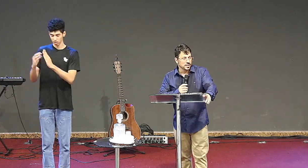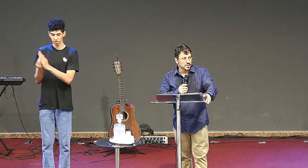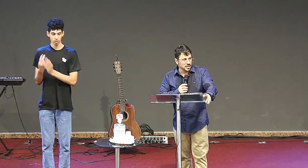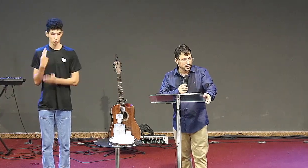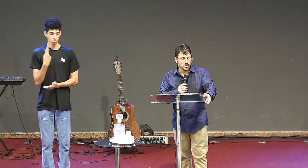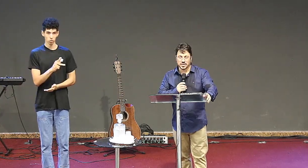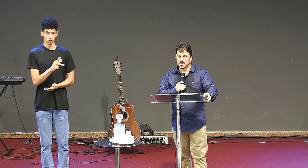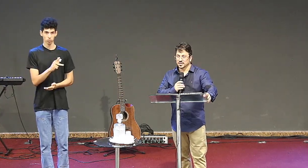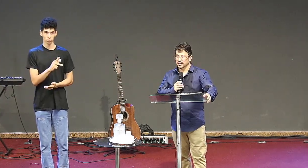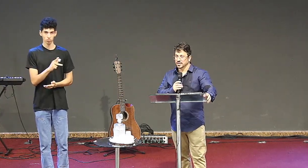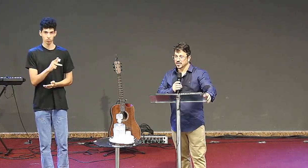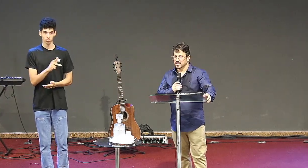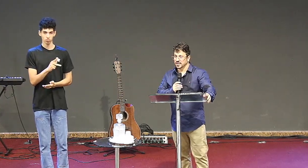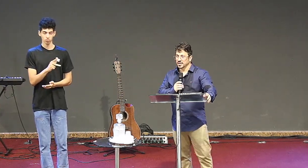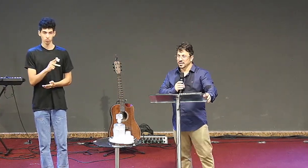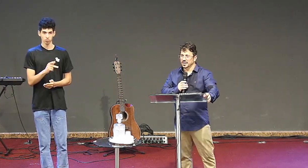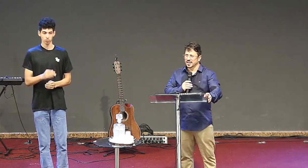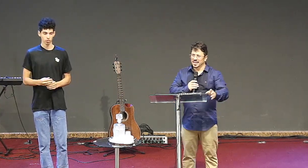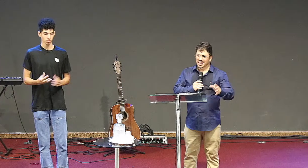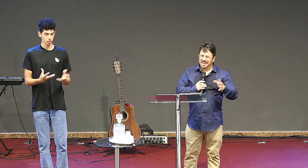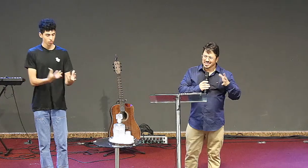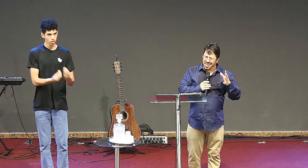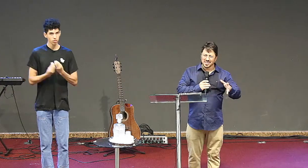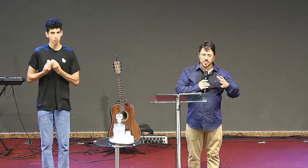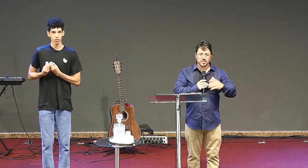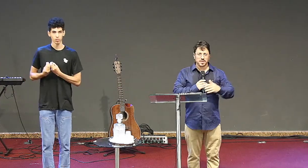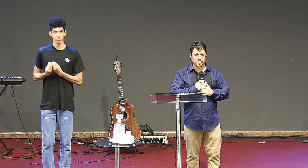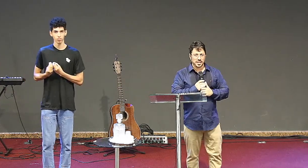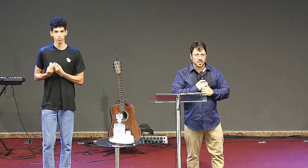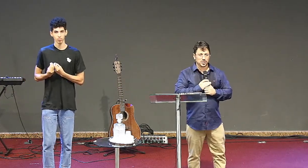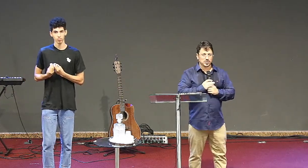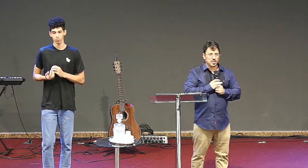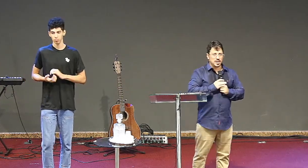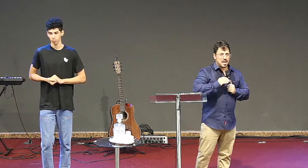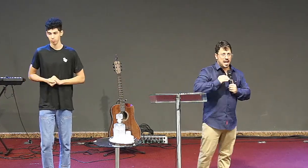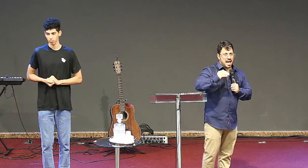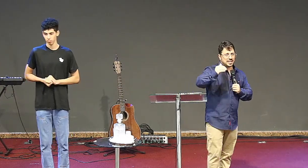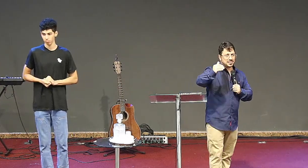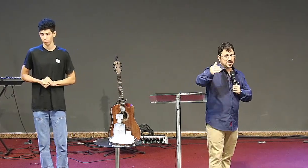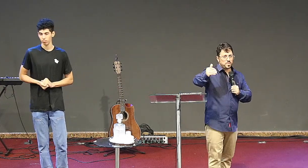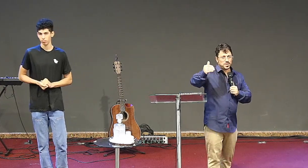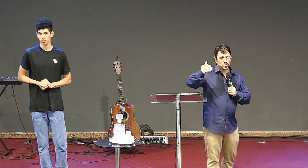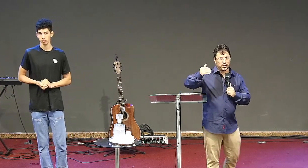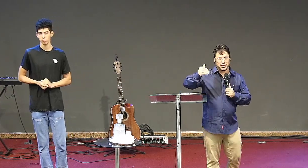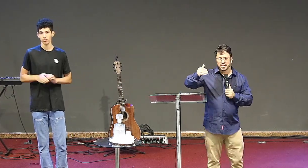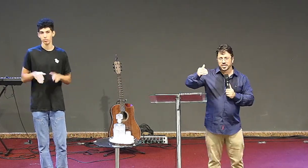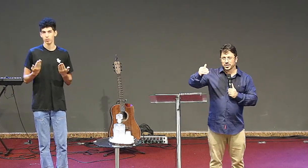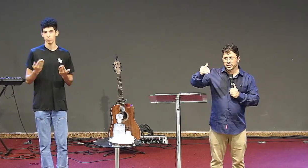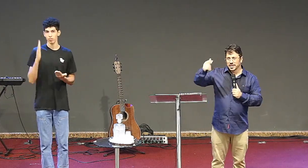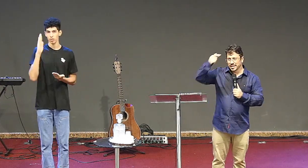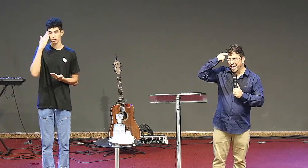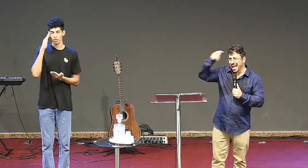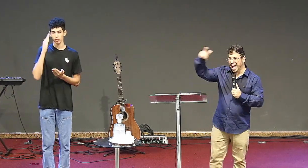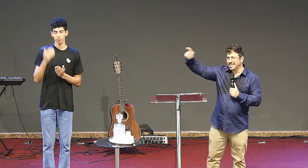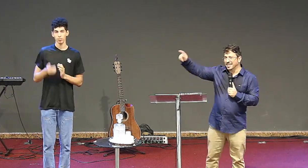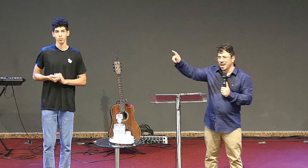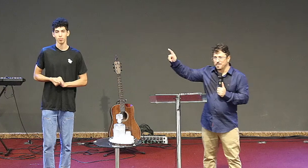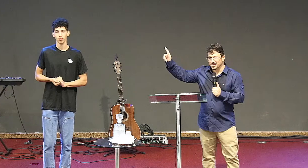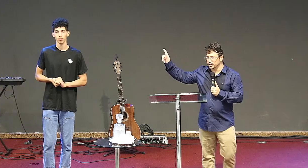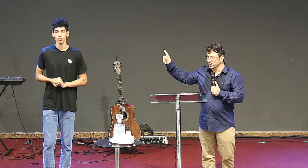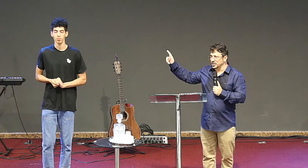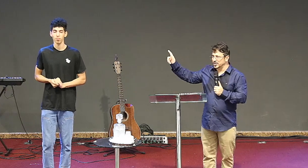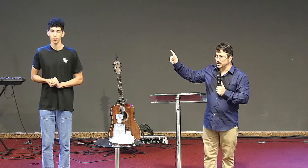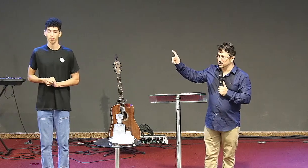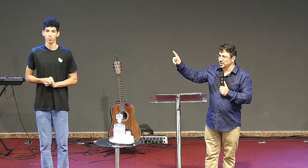o que que isso quer dizer entenda primeiramente a relação pastor a igreja que está errado na